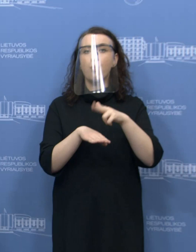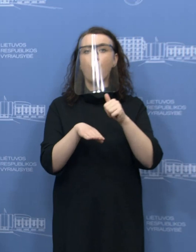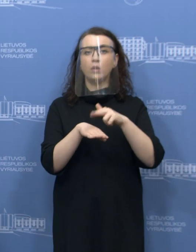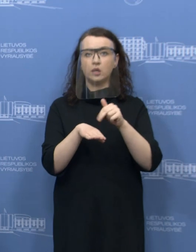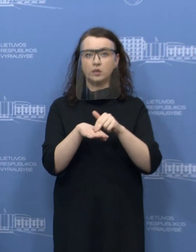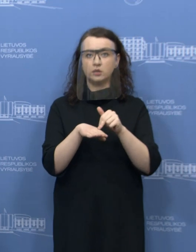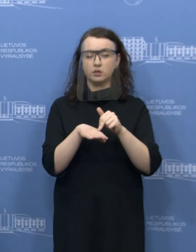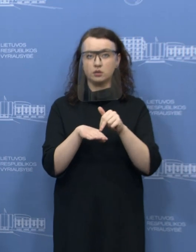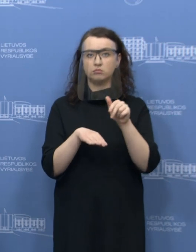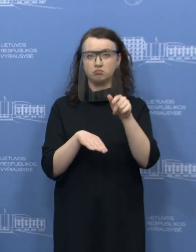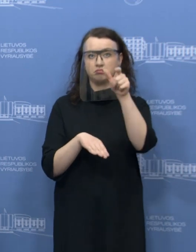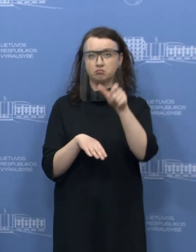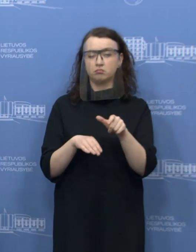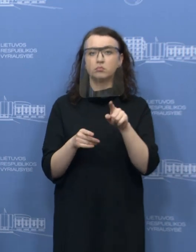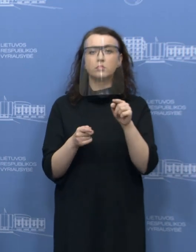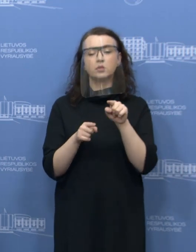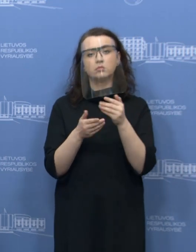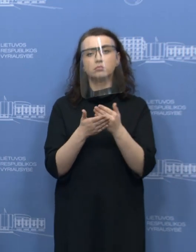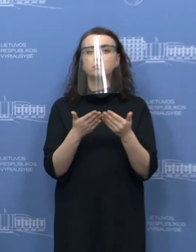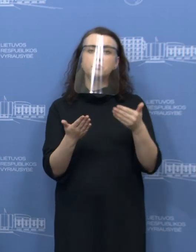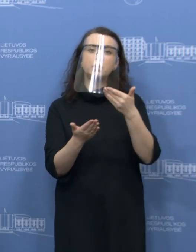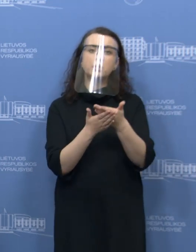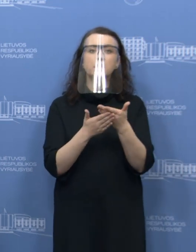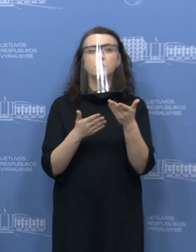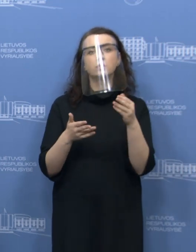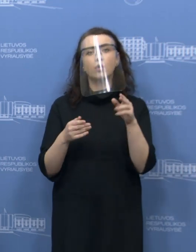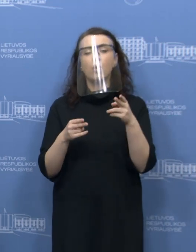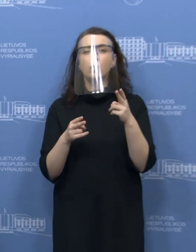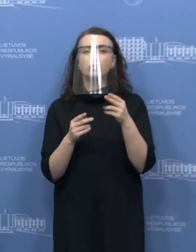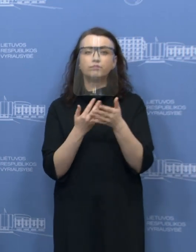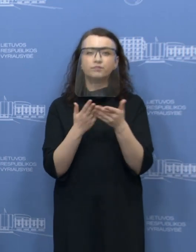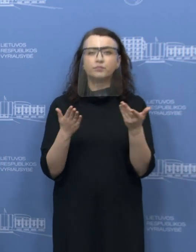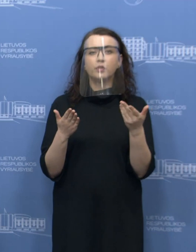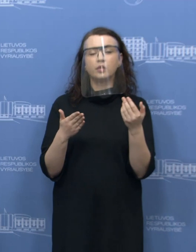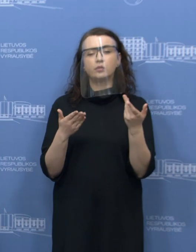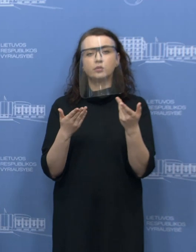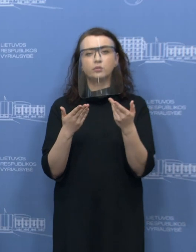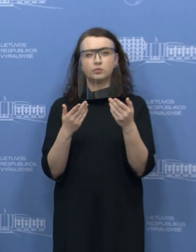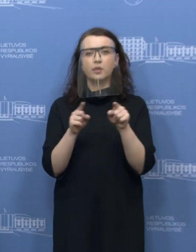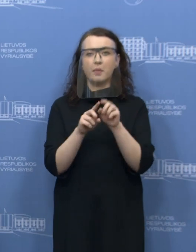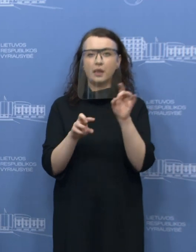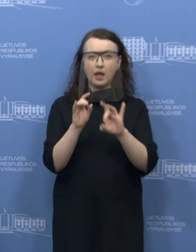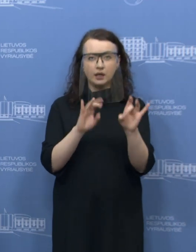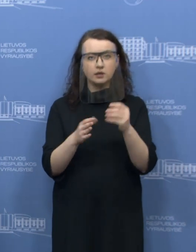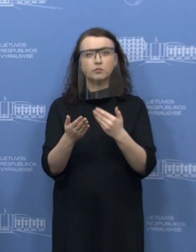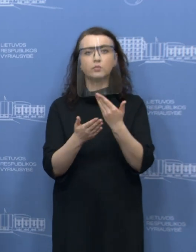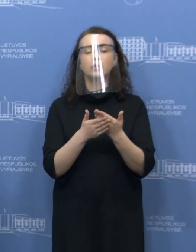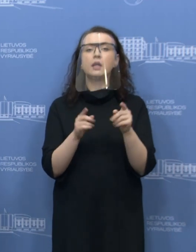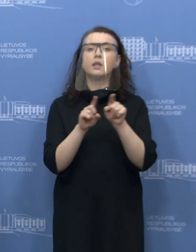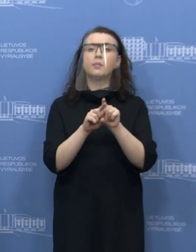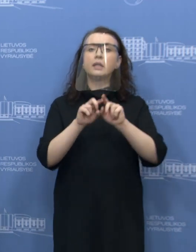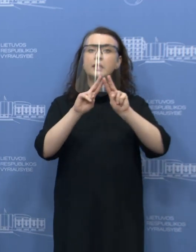generalinis komisaras, kuris pristatys kriminogeninės Lietuvos padėties ataskaitą. Na, ir taip pat